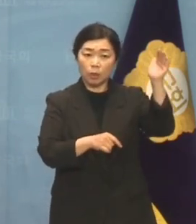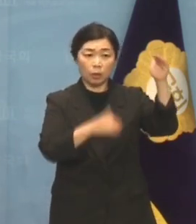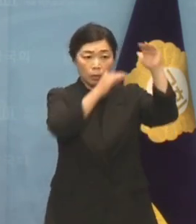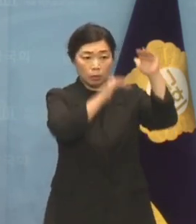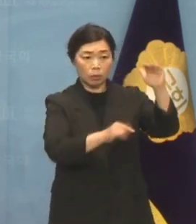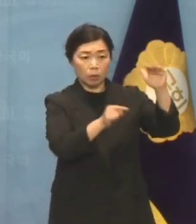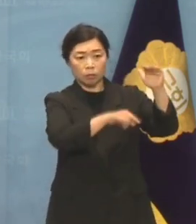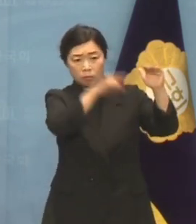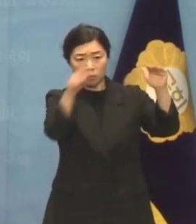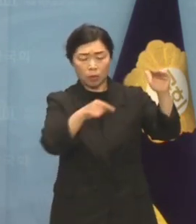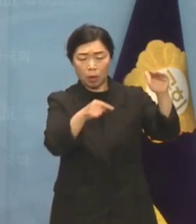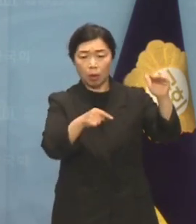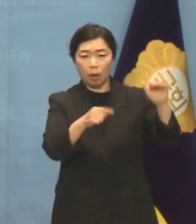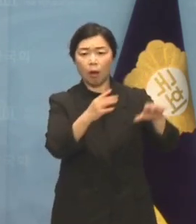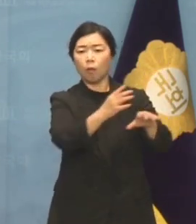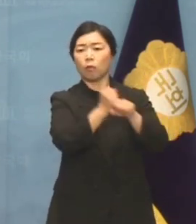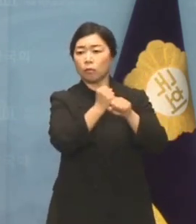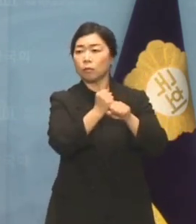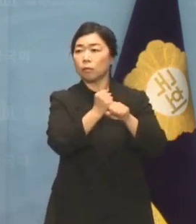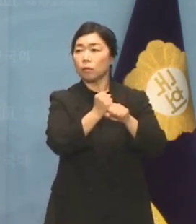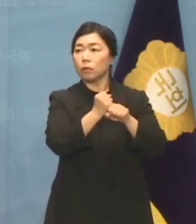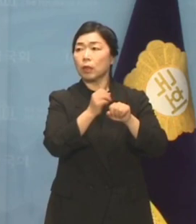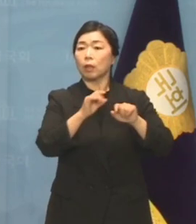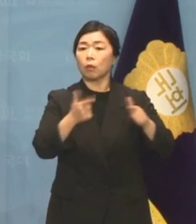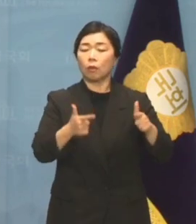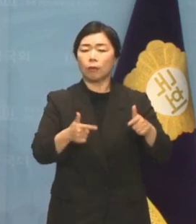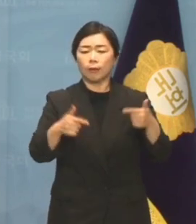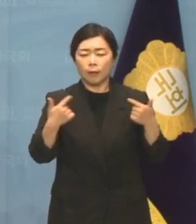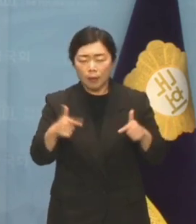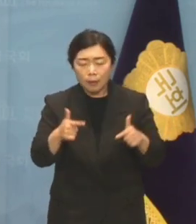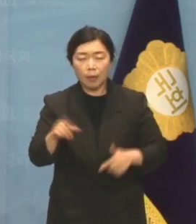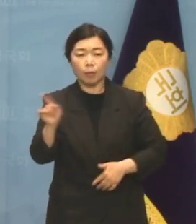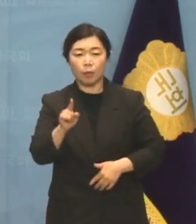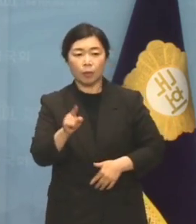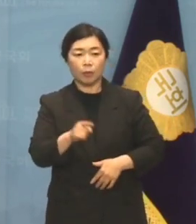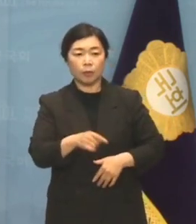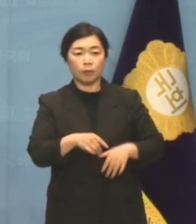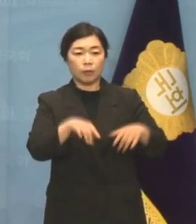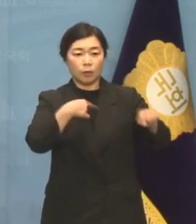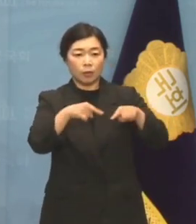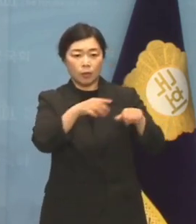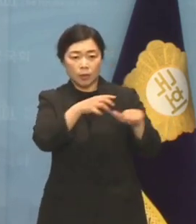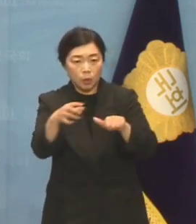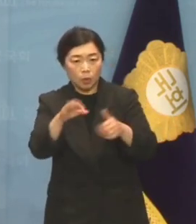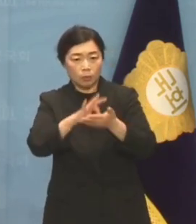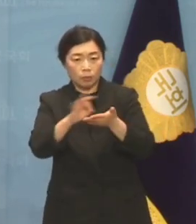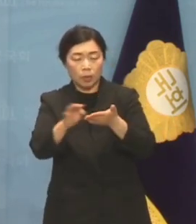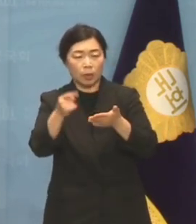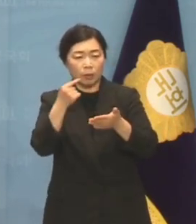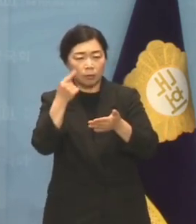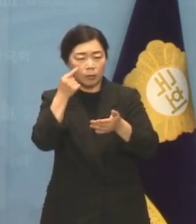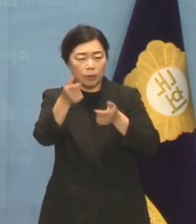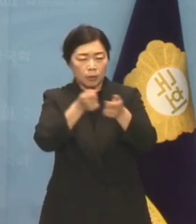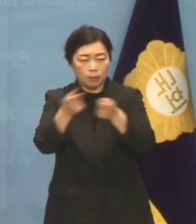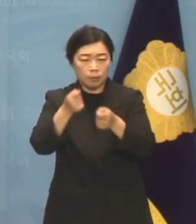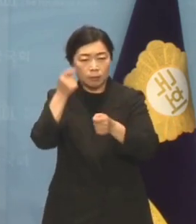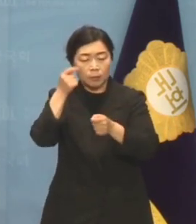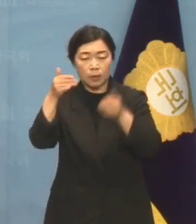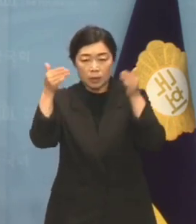혁명 기념사 전체의 흐름은 관심 없고 항상 그랬듯이 정치 공세 소재만 찾고 있습니다.